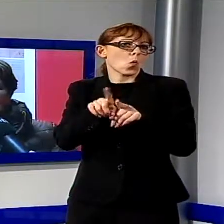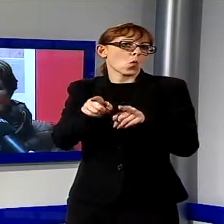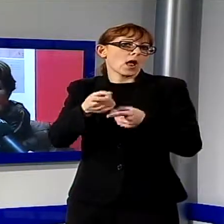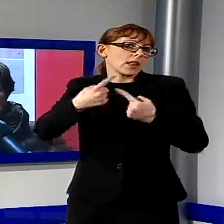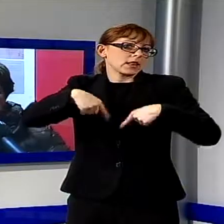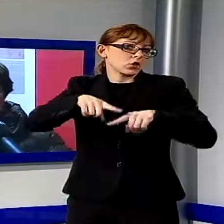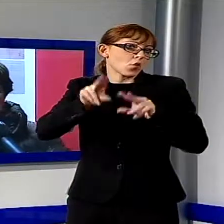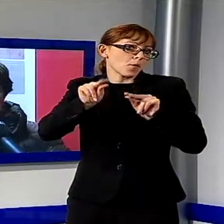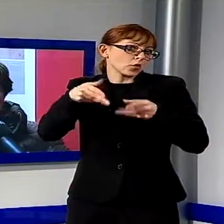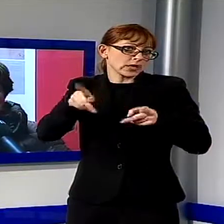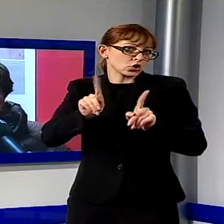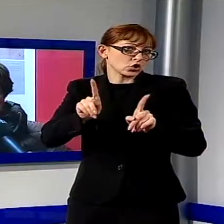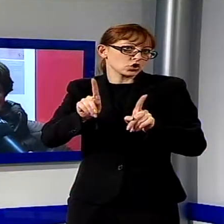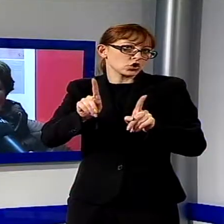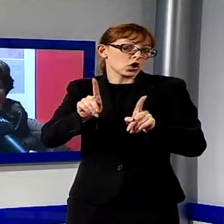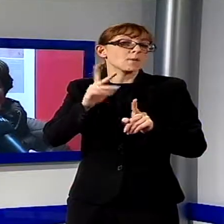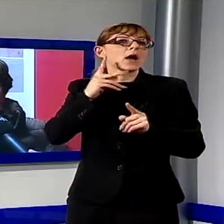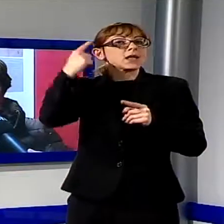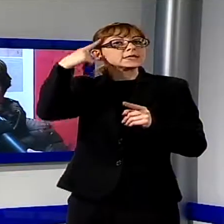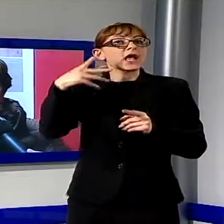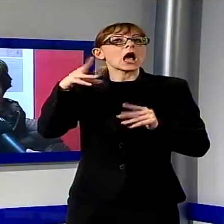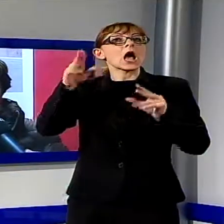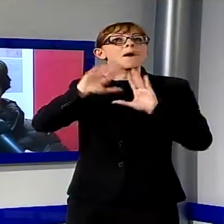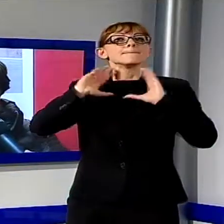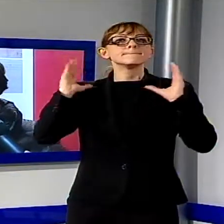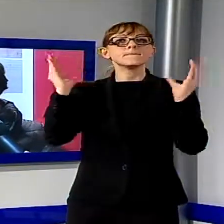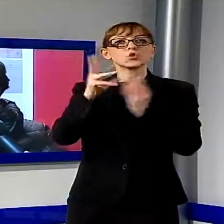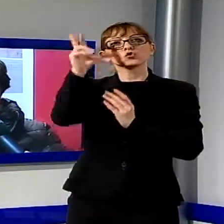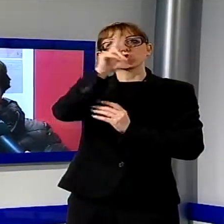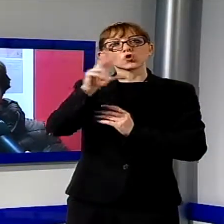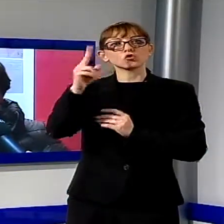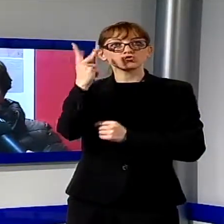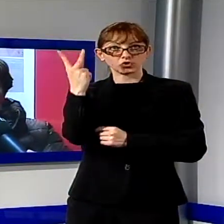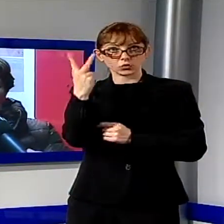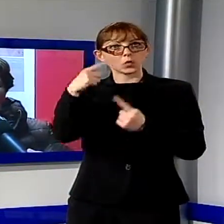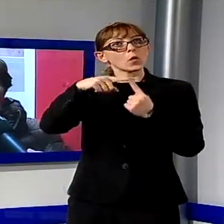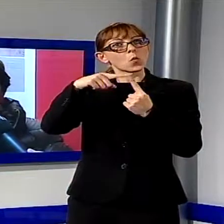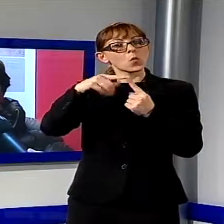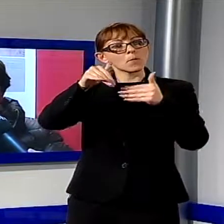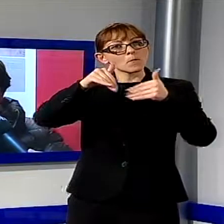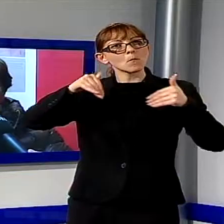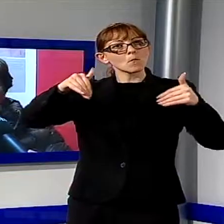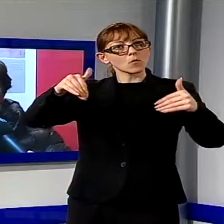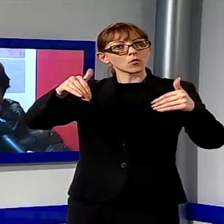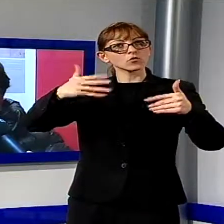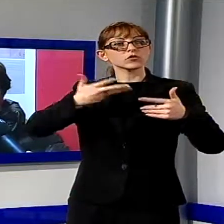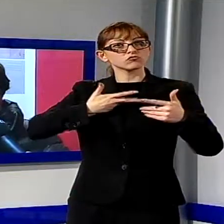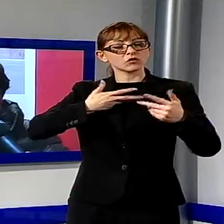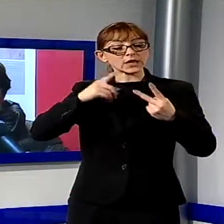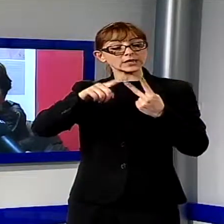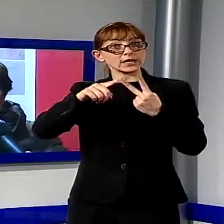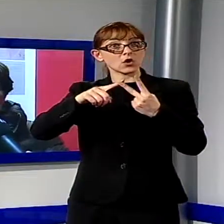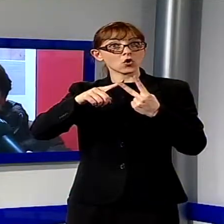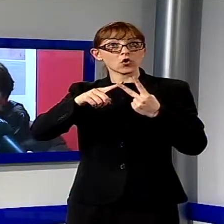in tutto il mondo se ne conoscono due sole. Uno è conservato al Museo dell'Armè e l'altro è quello che abbiamo ritrovato qui in